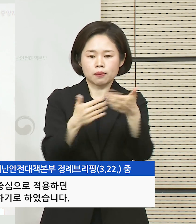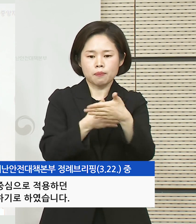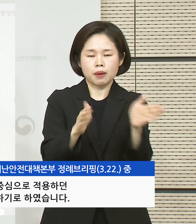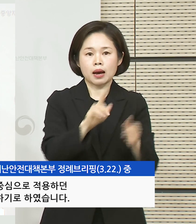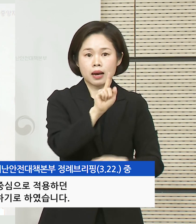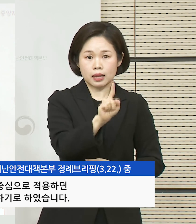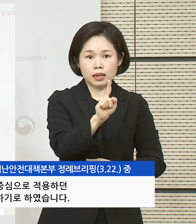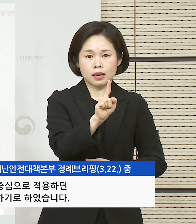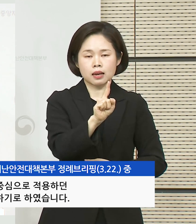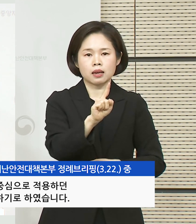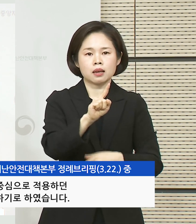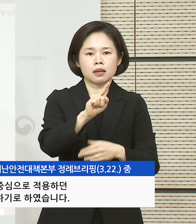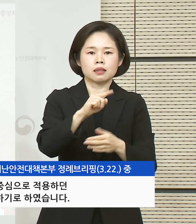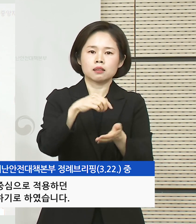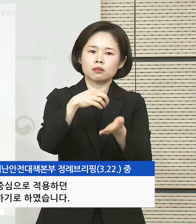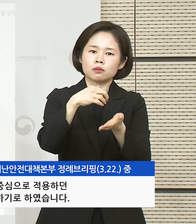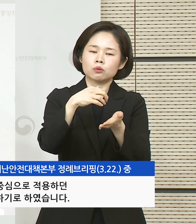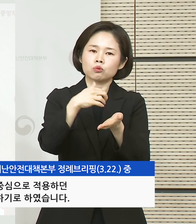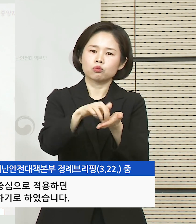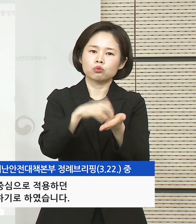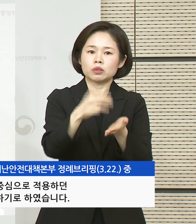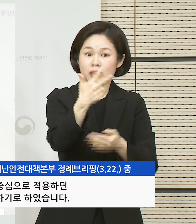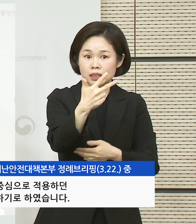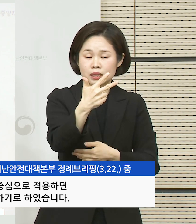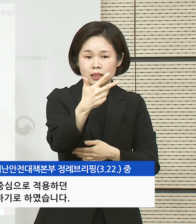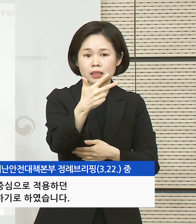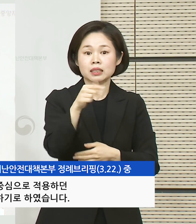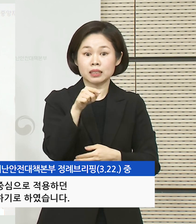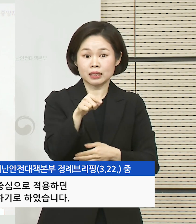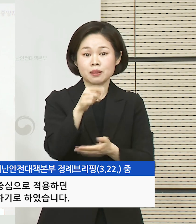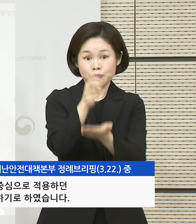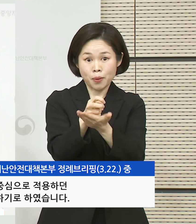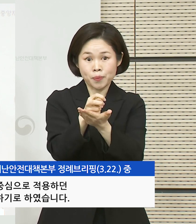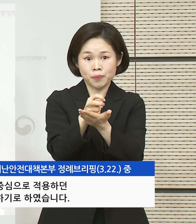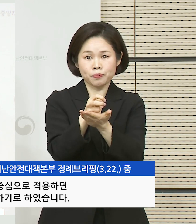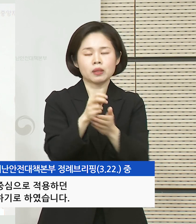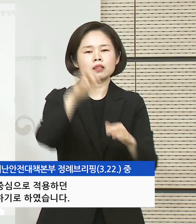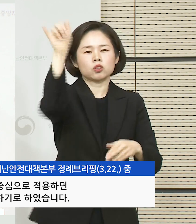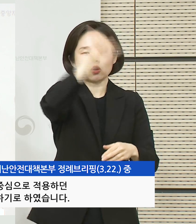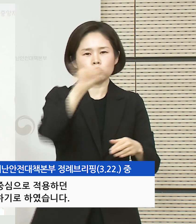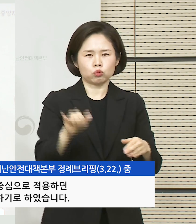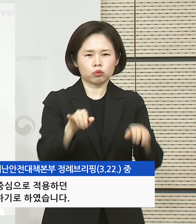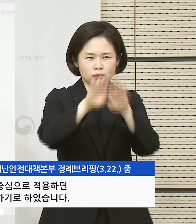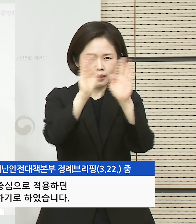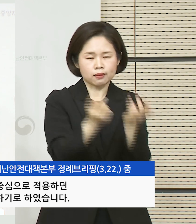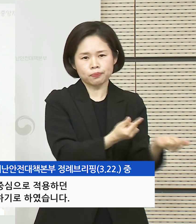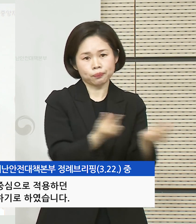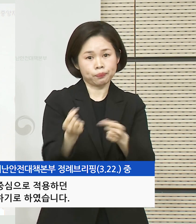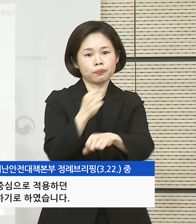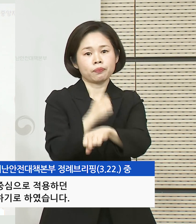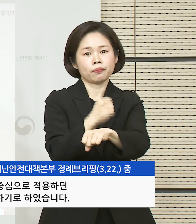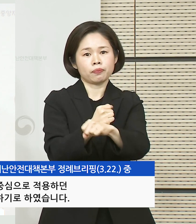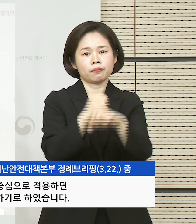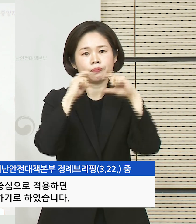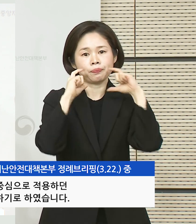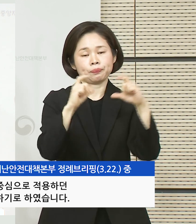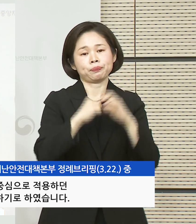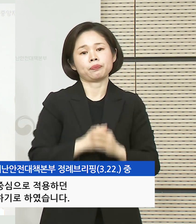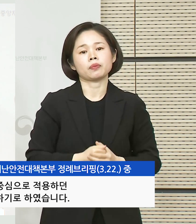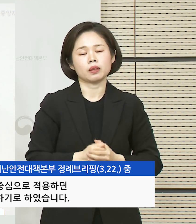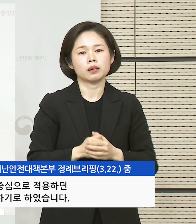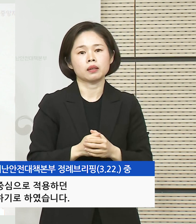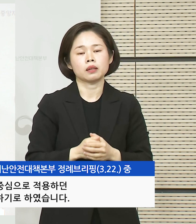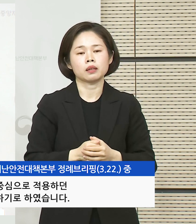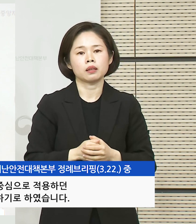수도권 등 대도시 중심으로 적용하던 화장로 1기당 7회 운영기준을 전국 운영화장시설로